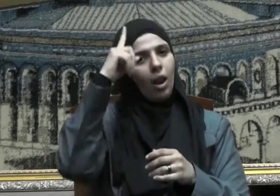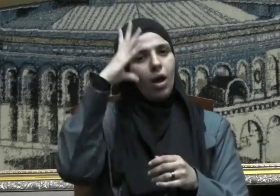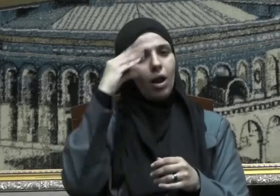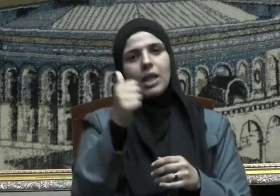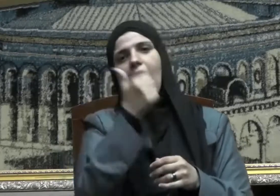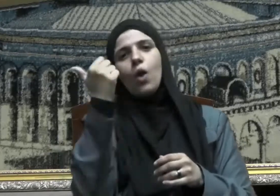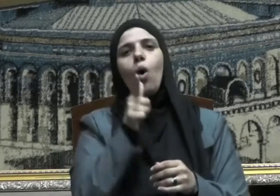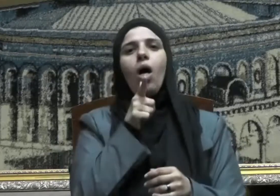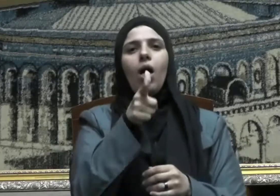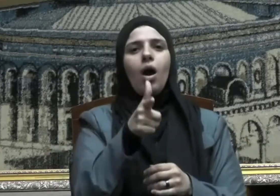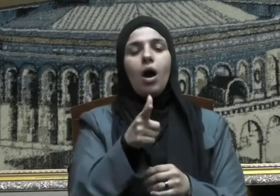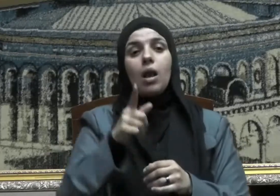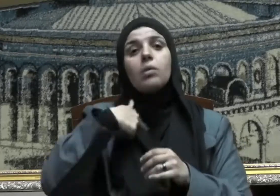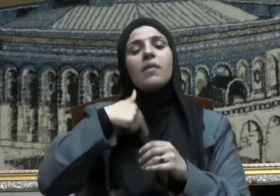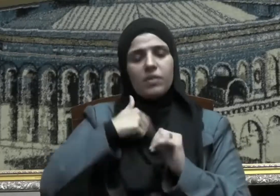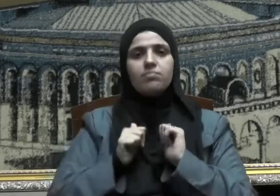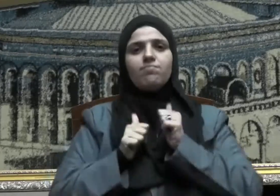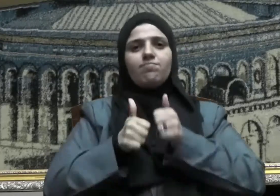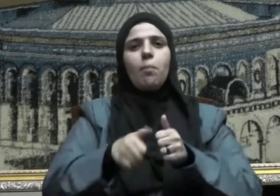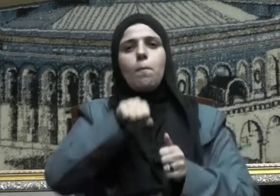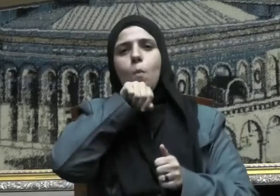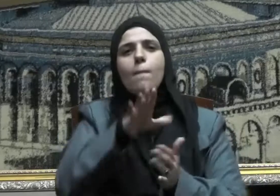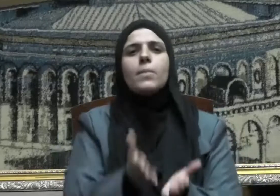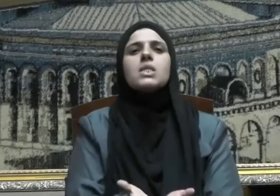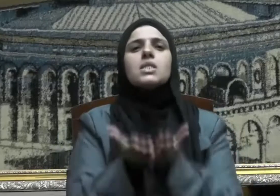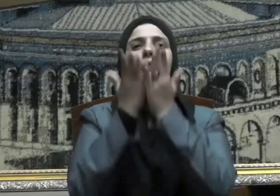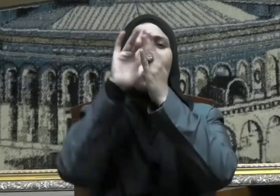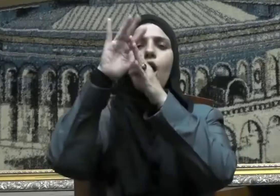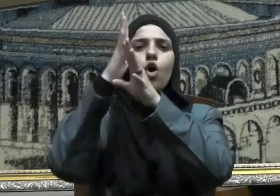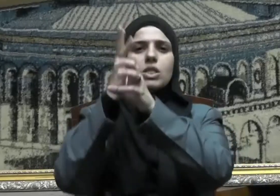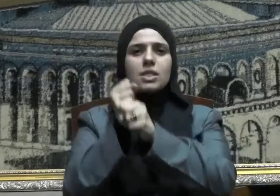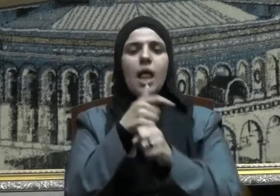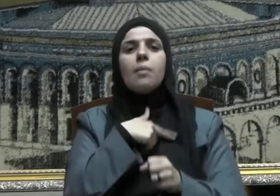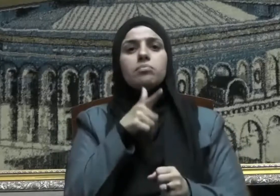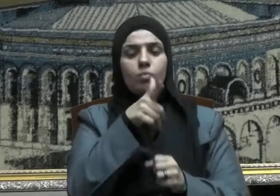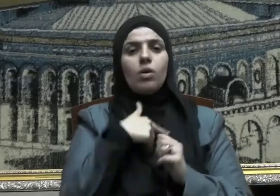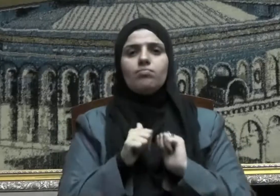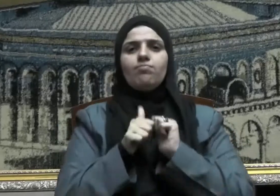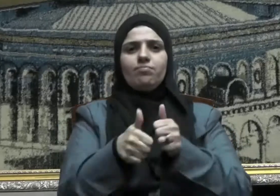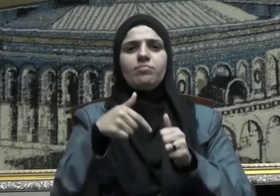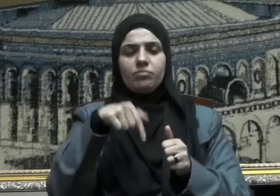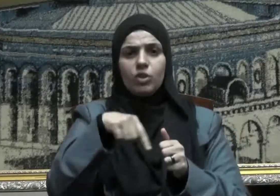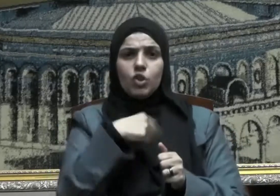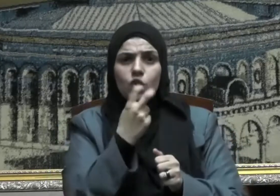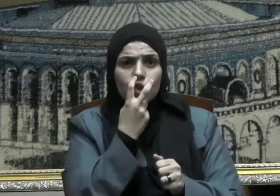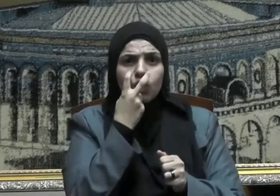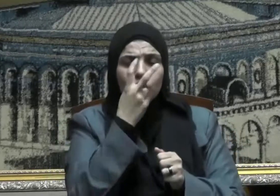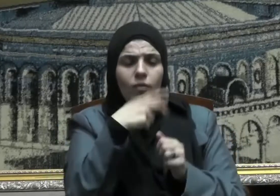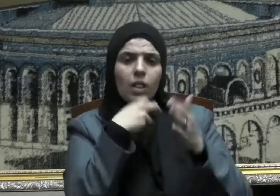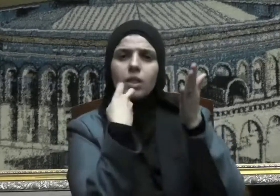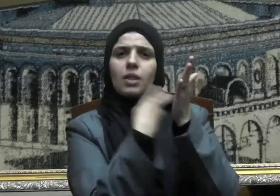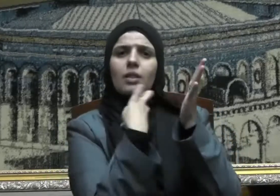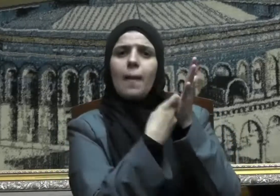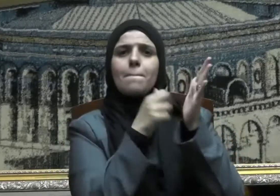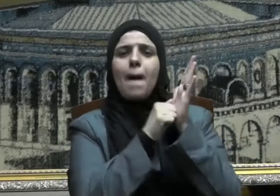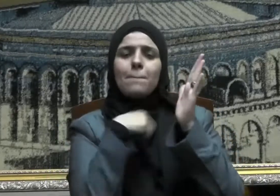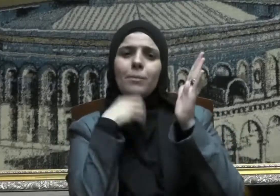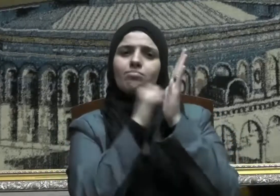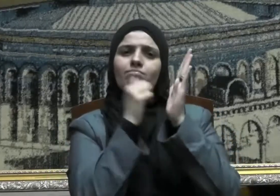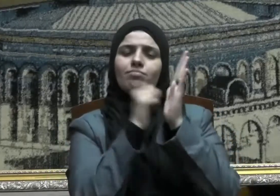رضي الله عنه قال أتيت النبي صلى الله عليه وسلم فدققت الباب